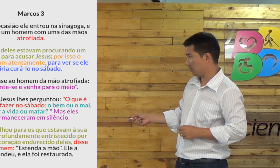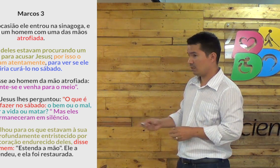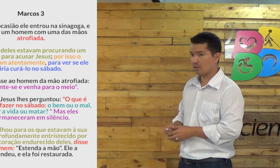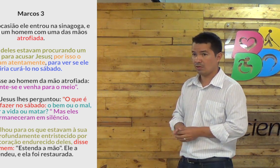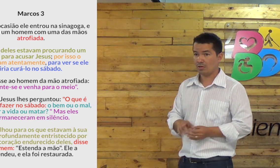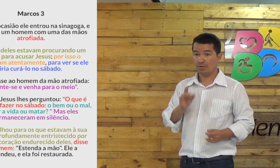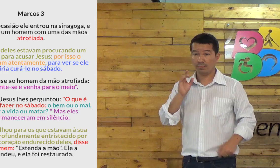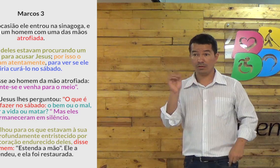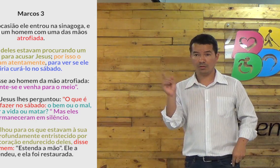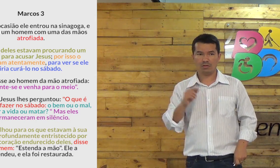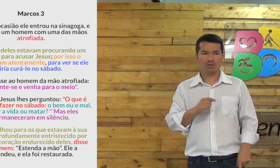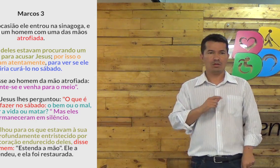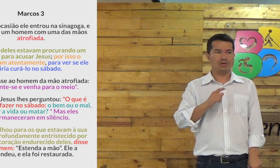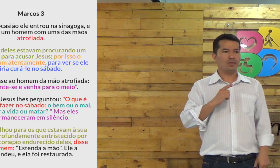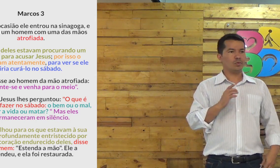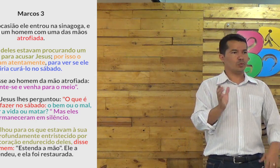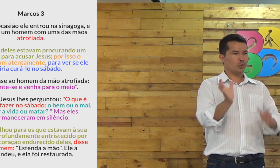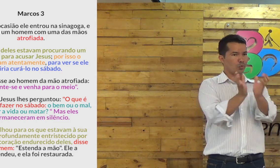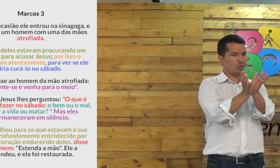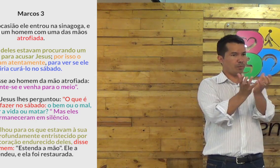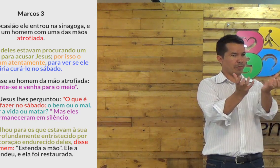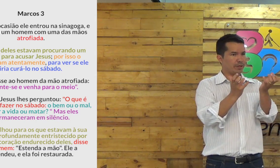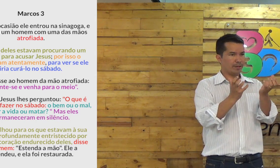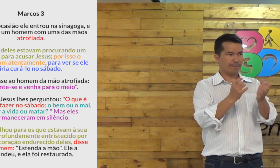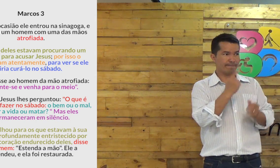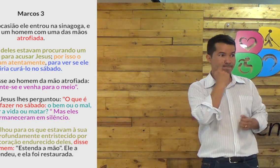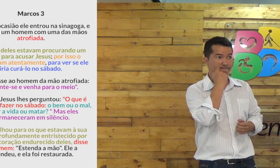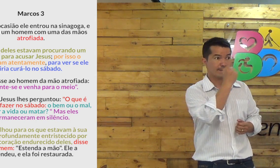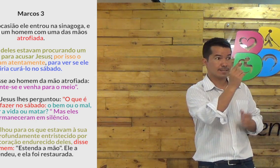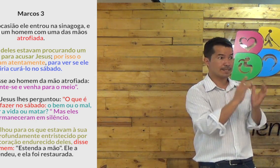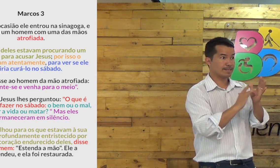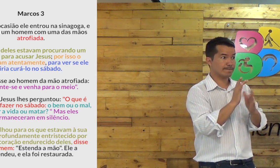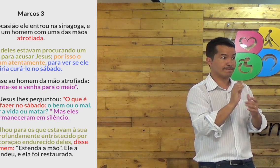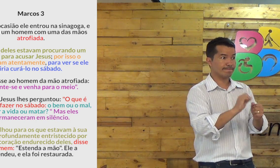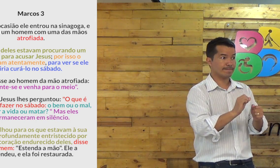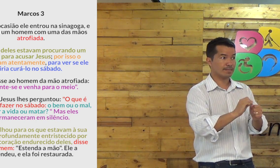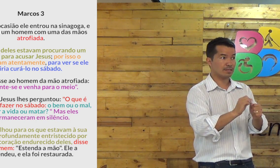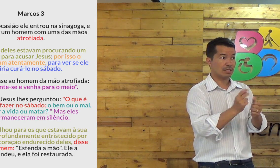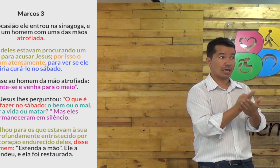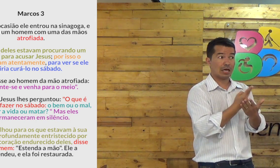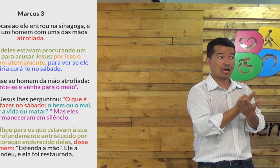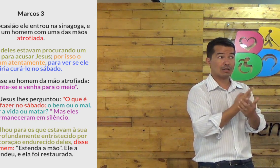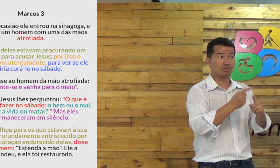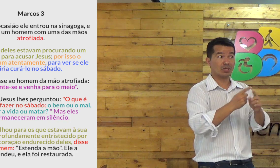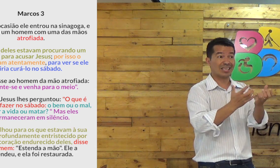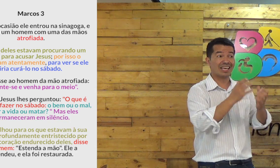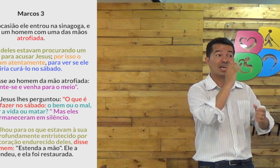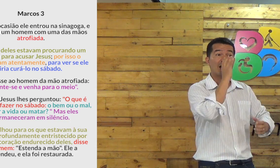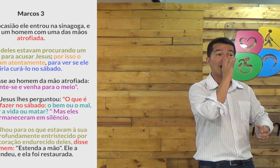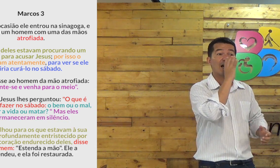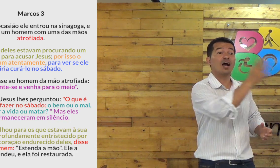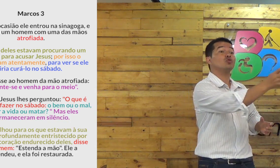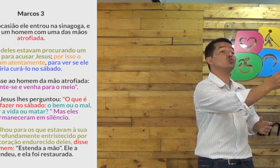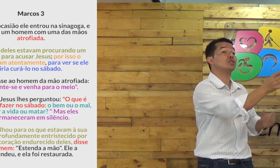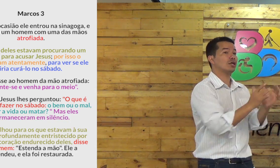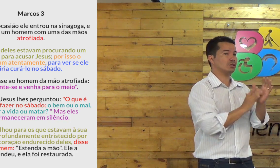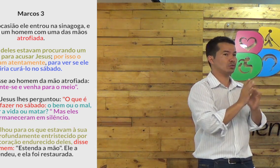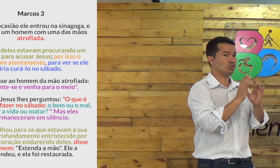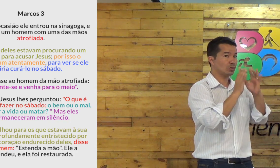Olhem ali. Tem esse versículo 2 em verde. As pessoas, elas queriam fazer um teste com Jesus. Queriam